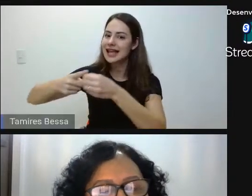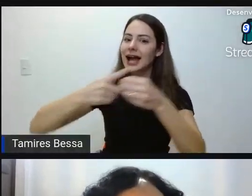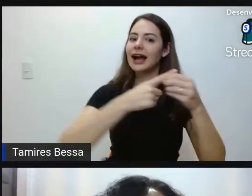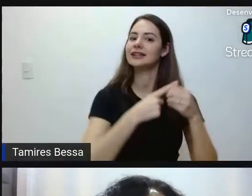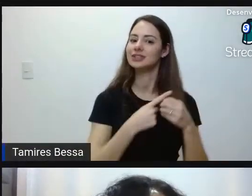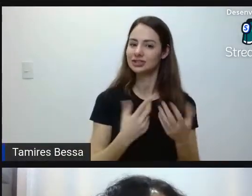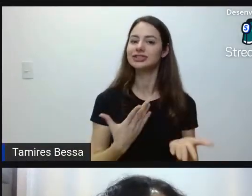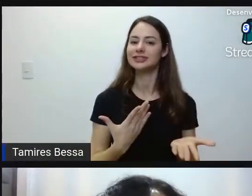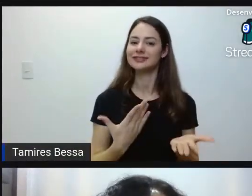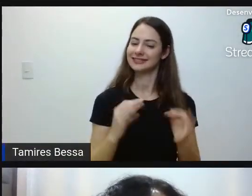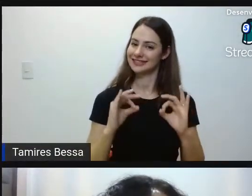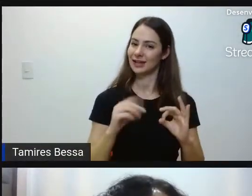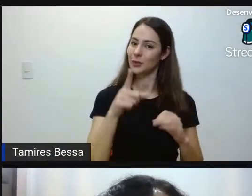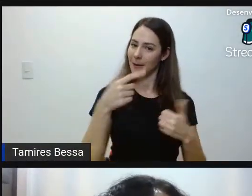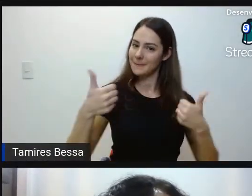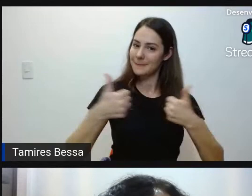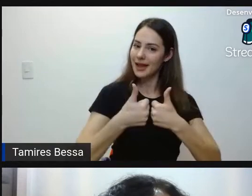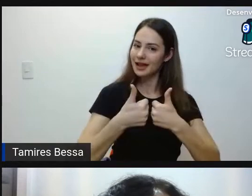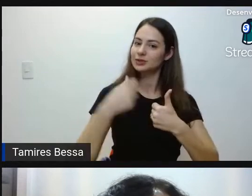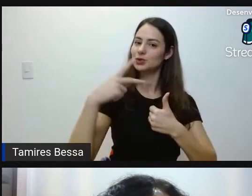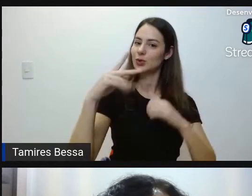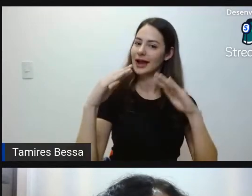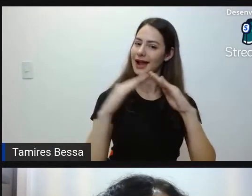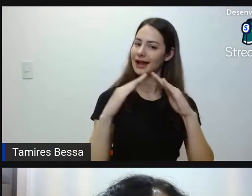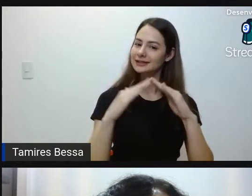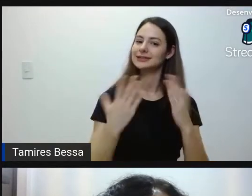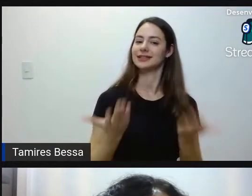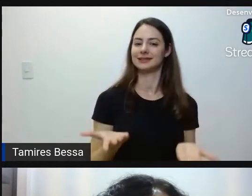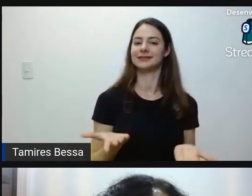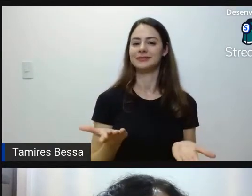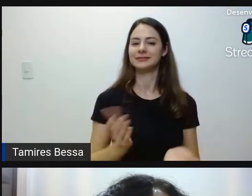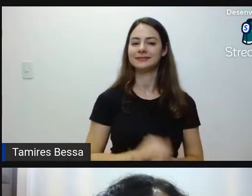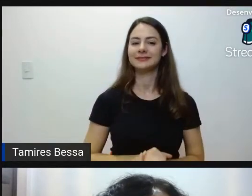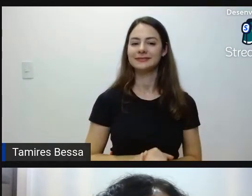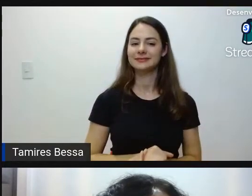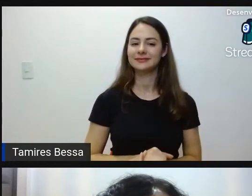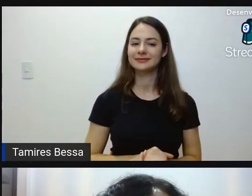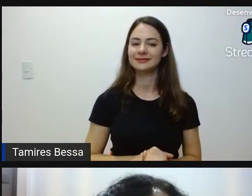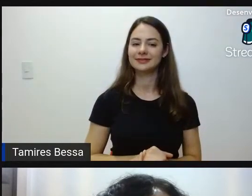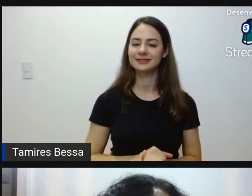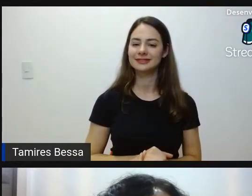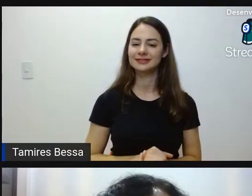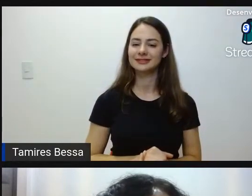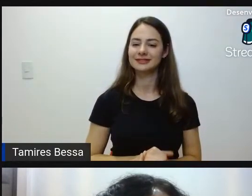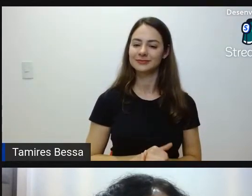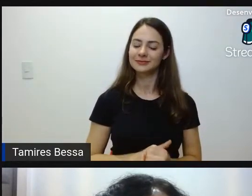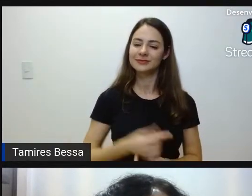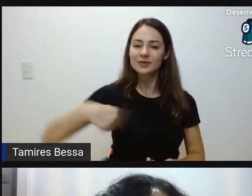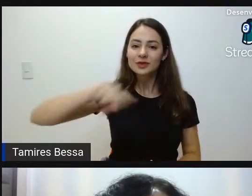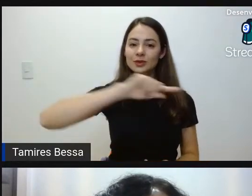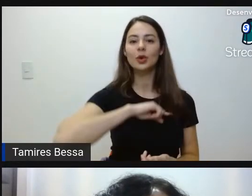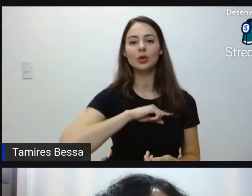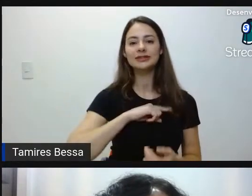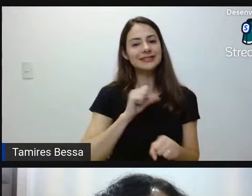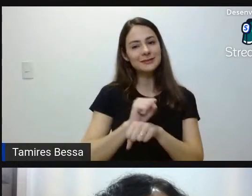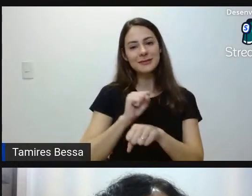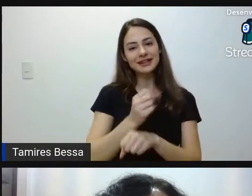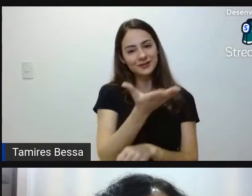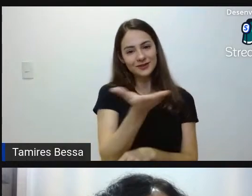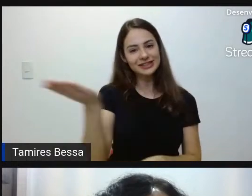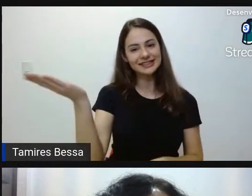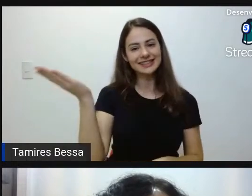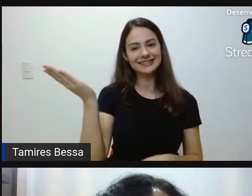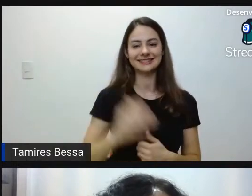Certamente uma delas está mais próxima de você e a gente, como é que fala? Está super esperando vocês aqui,